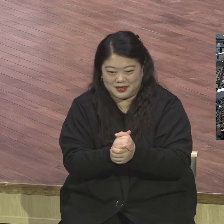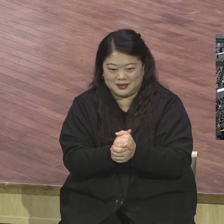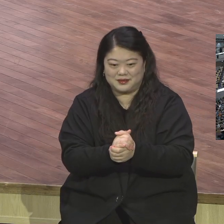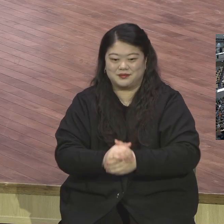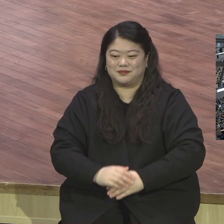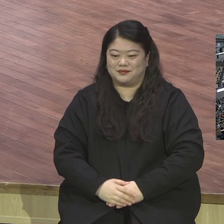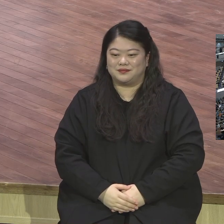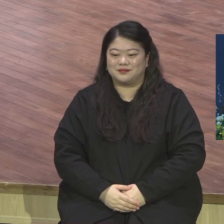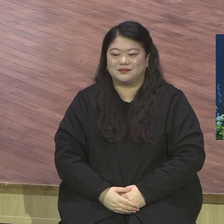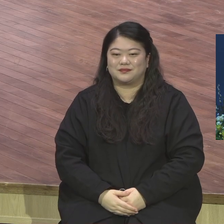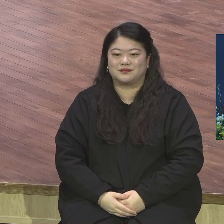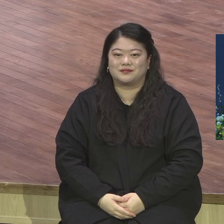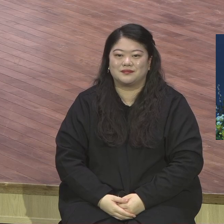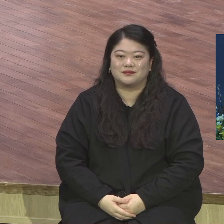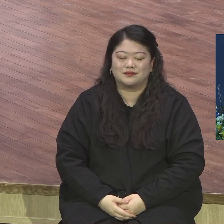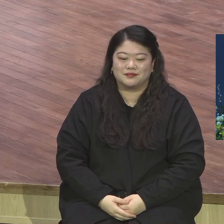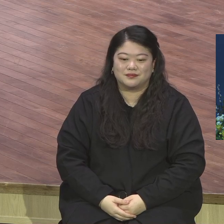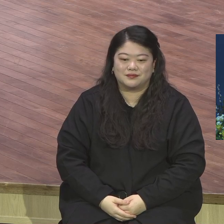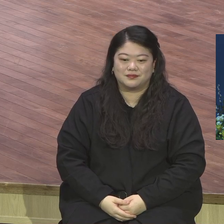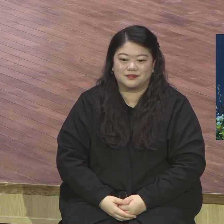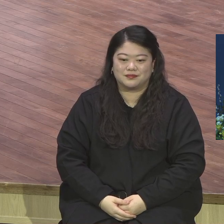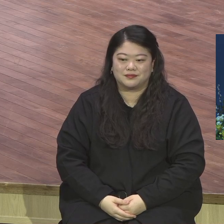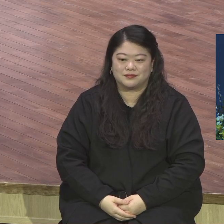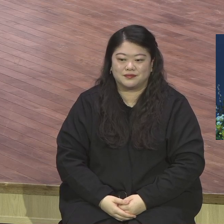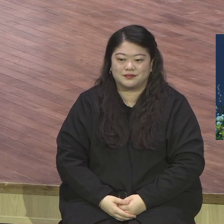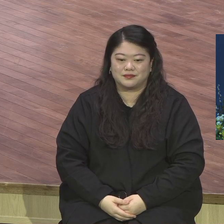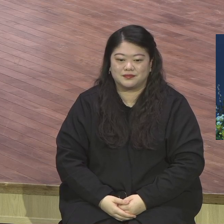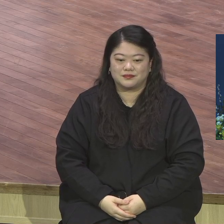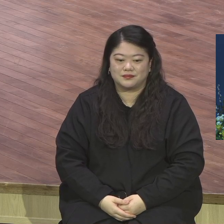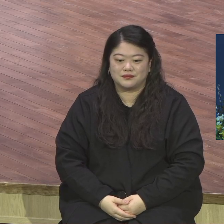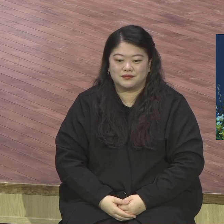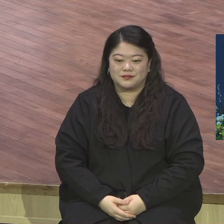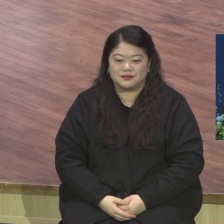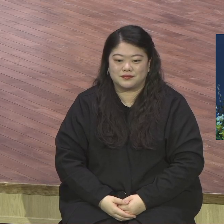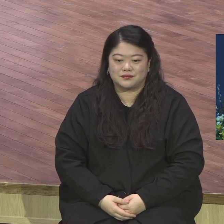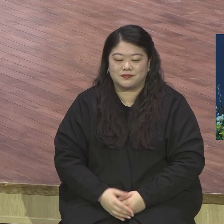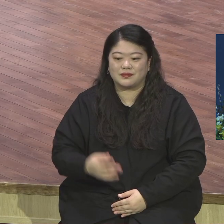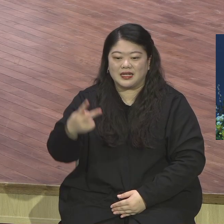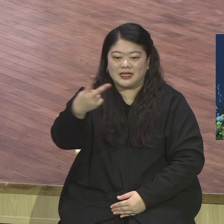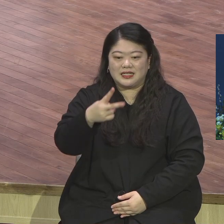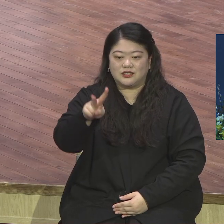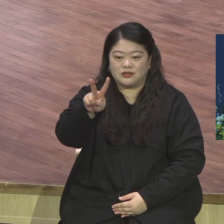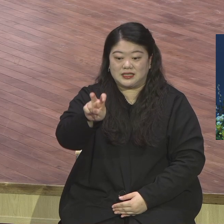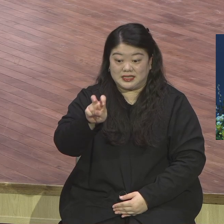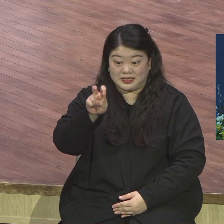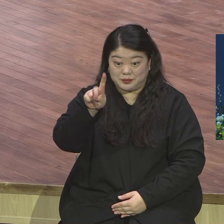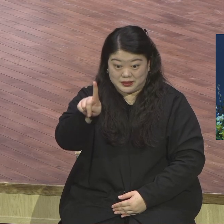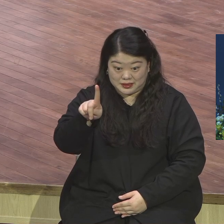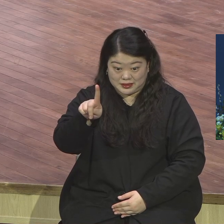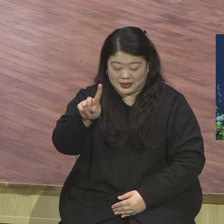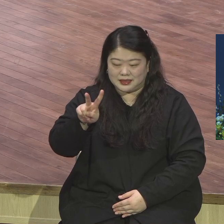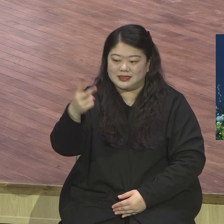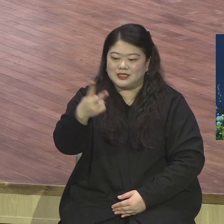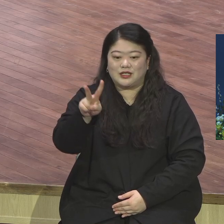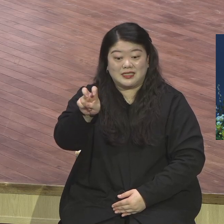오늘 원단 메시지 제목이 나중 영광이 이전 영광보다